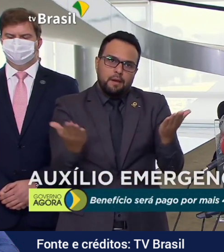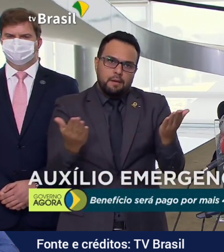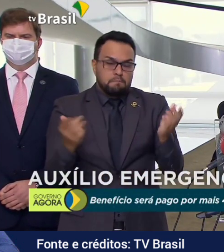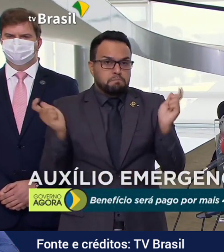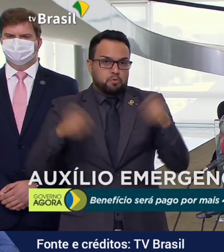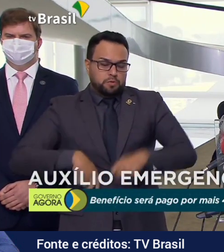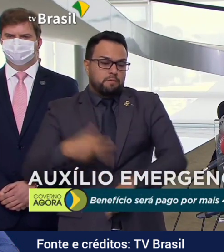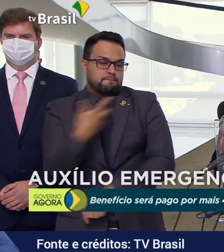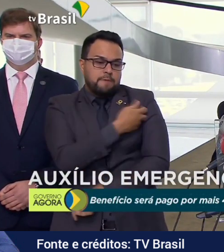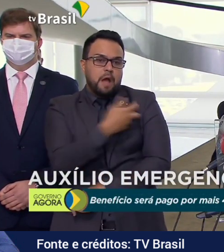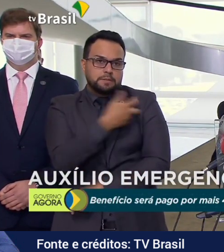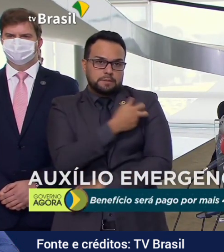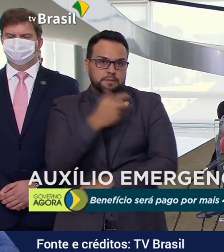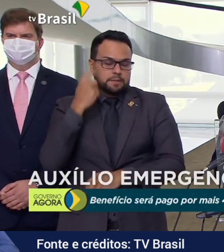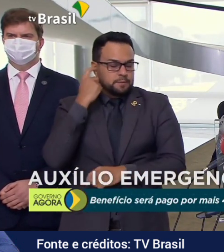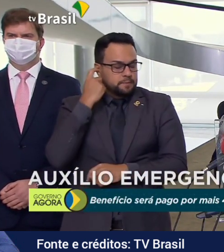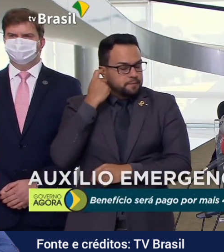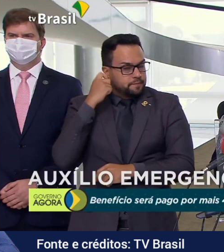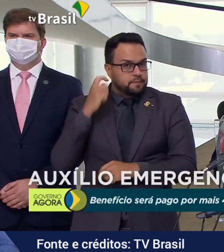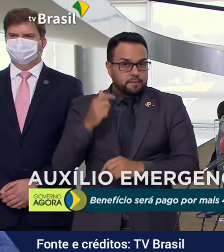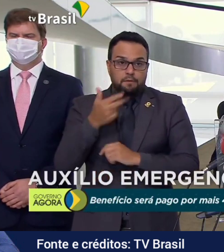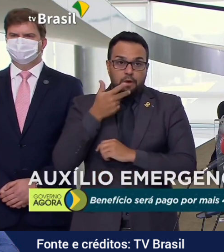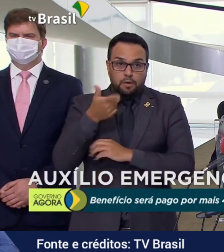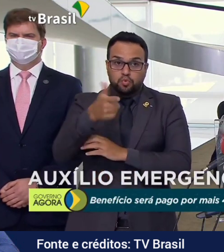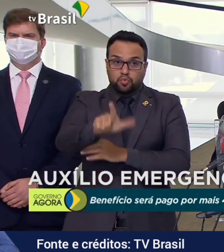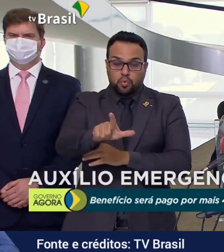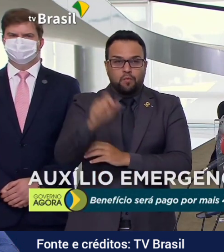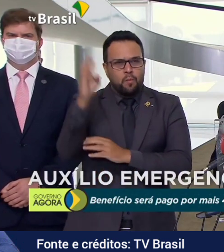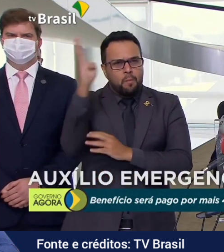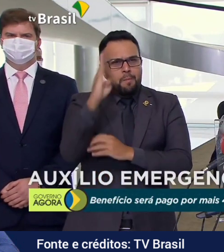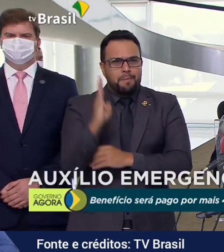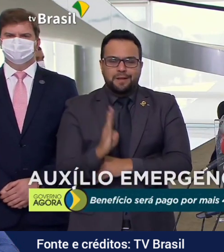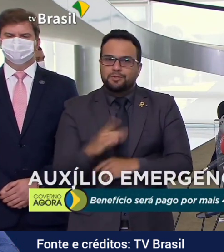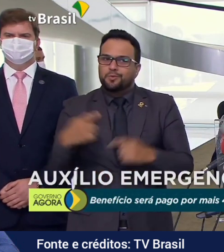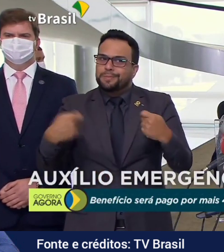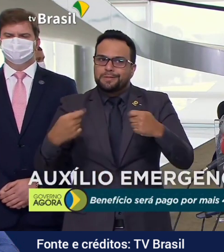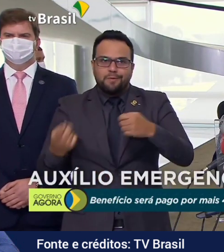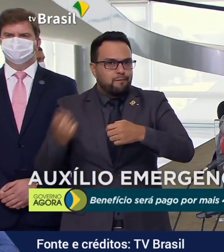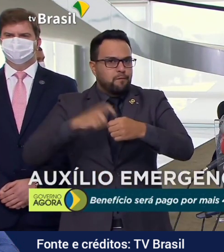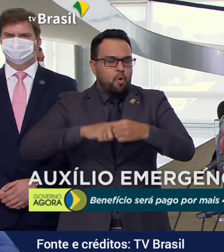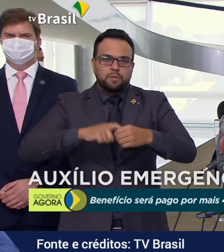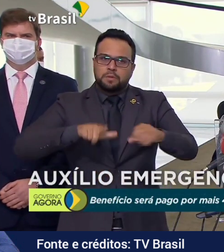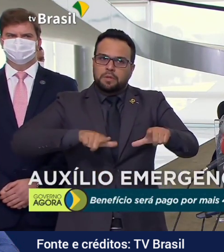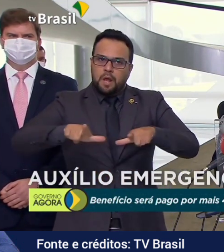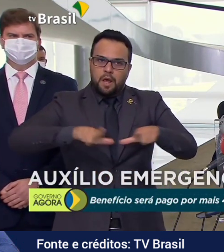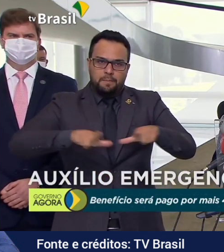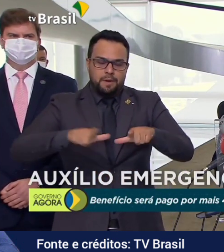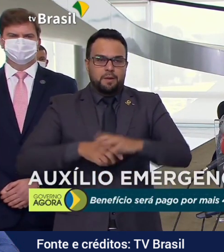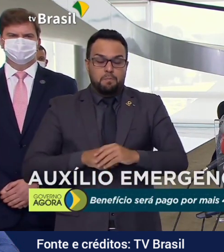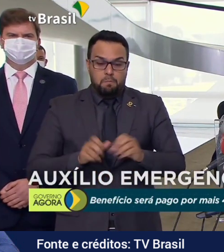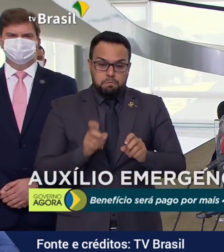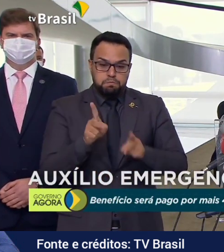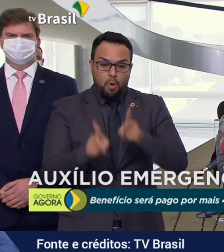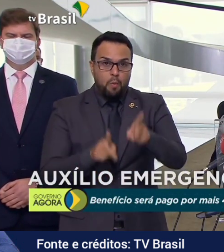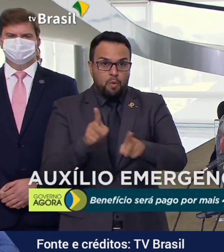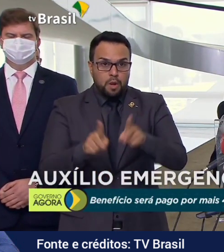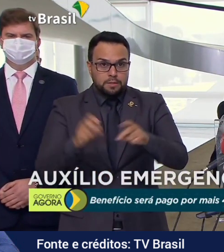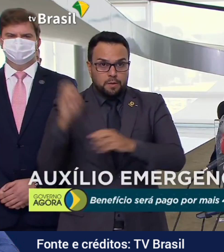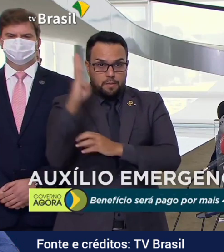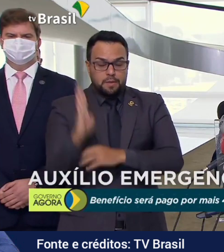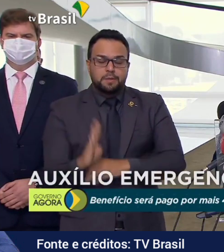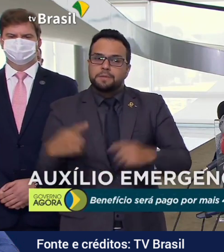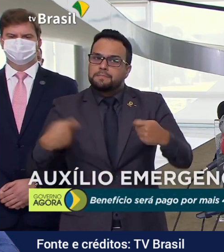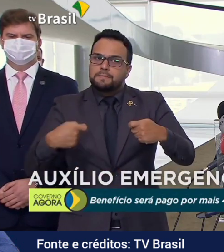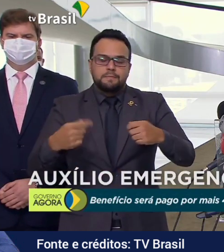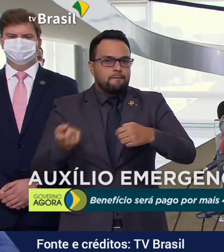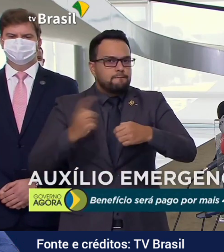Agora, repito, o Brasil tem que voltar a trabalhar. A população brasileira tem que voltar a